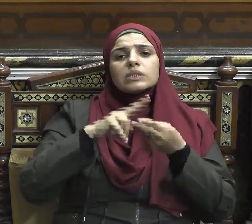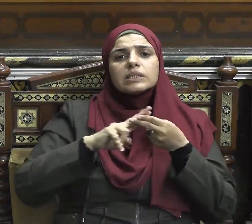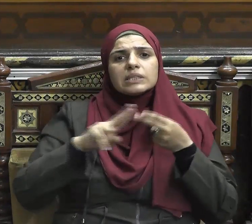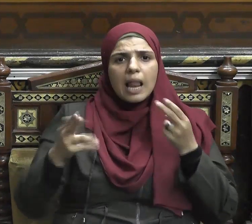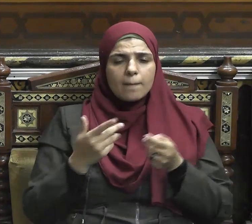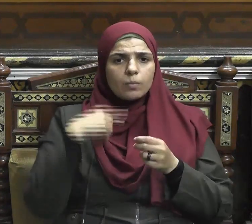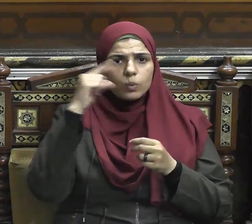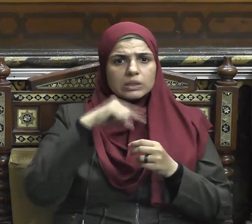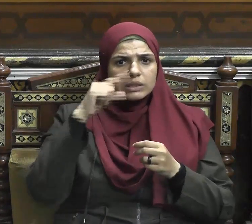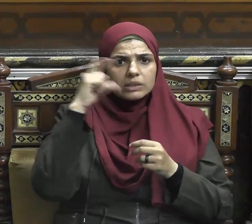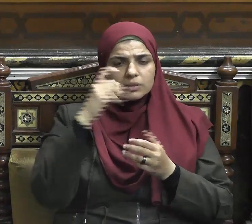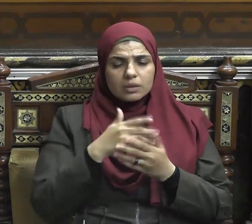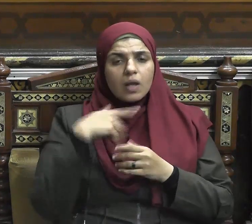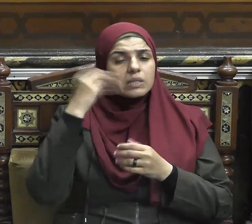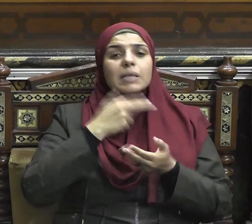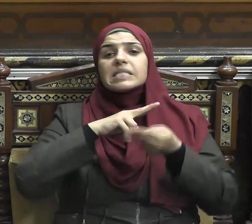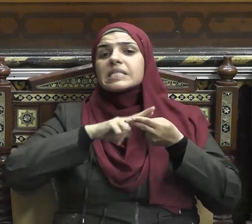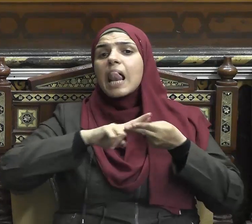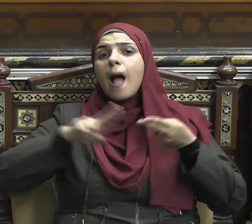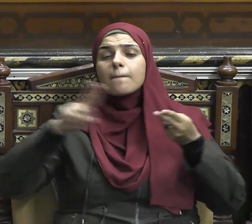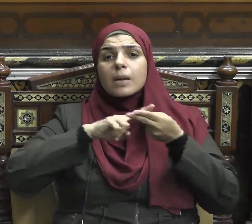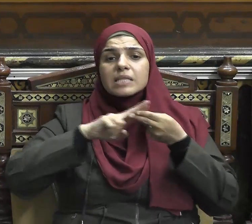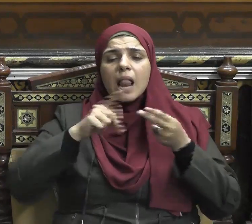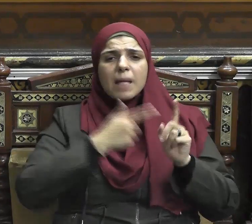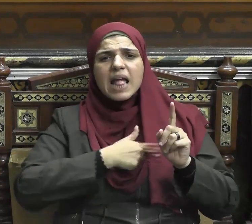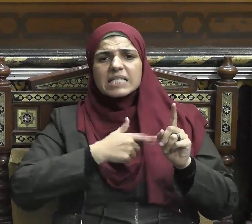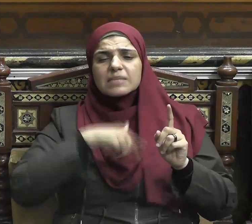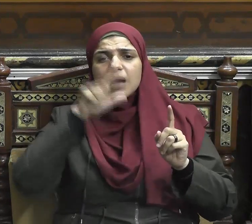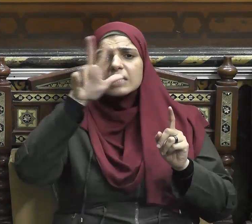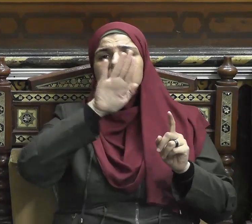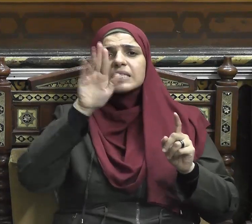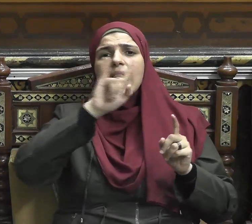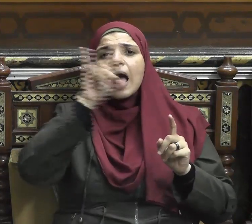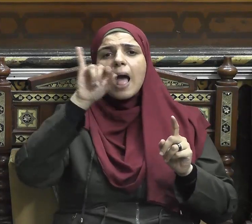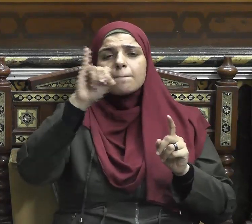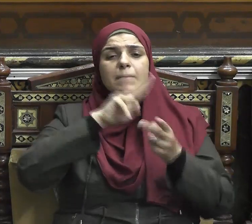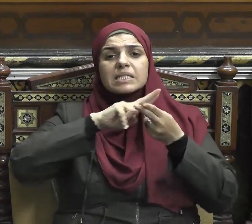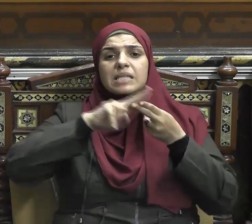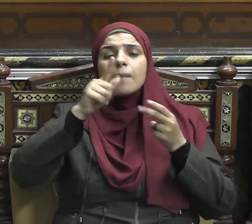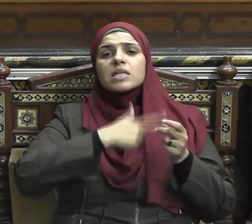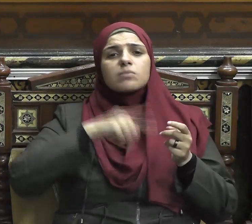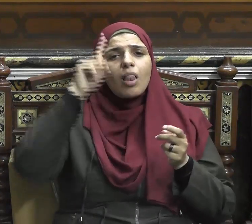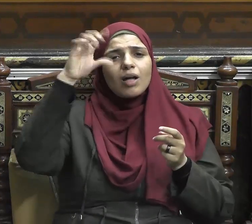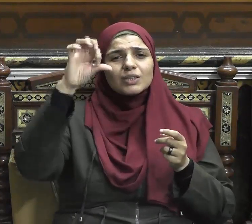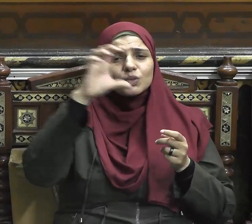للناس جميعا جوانب العظمة في الدين الإسلامي حتى يدرك